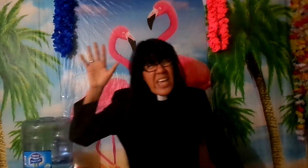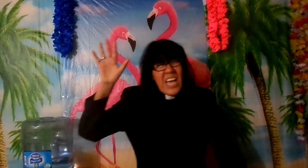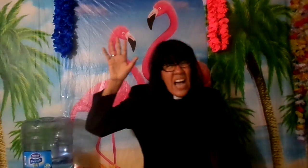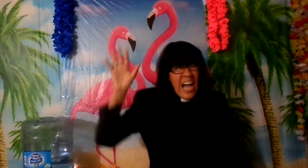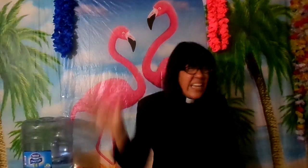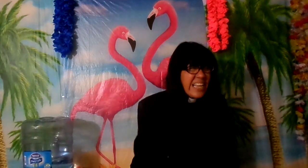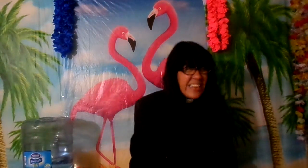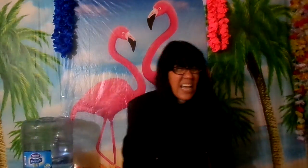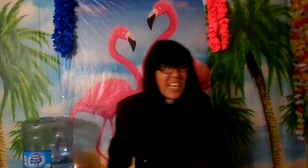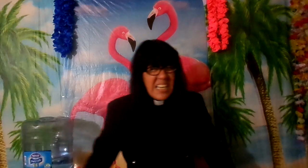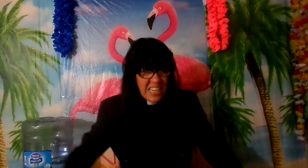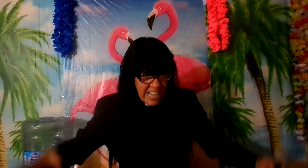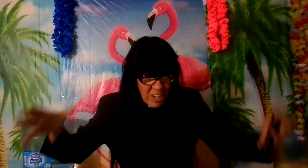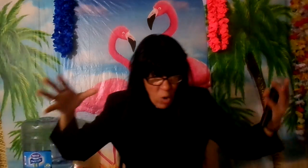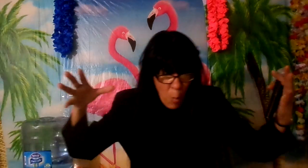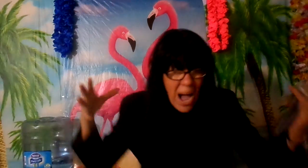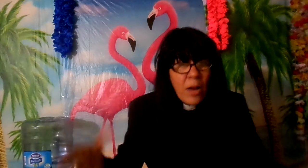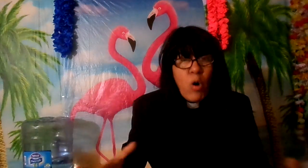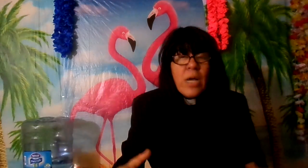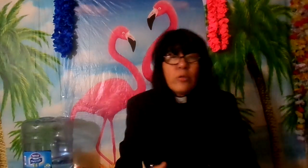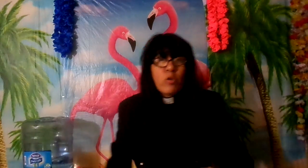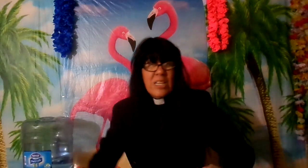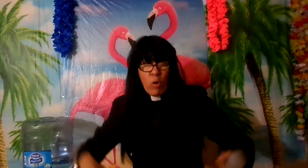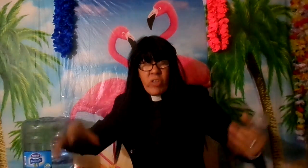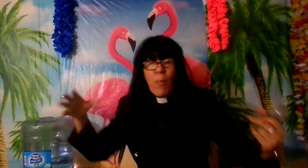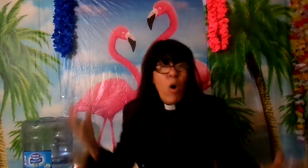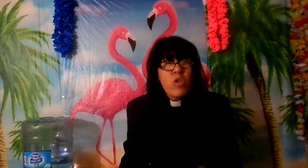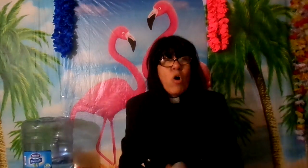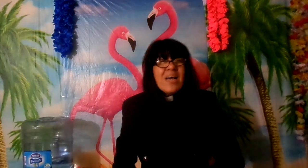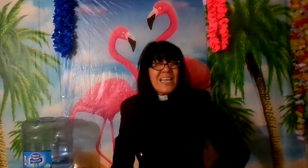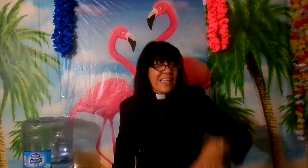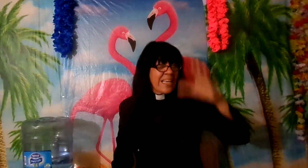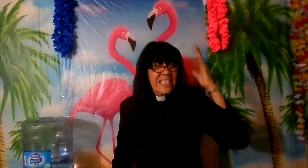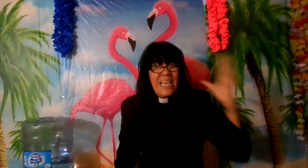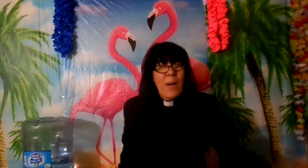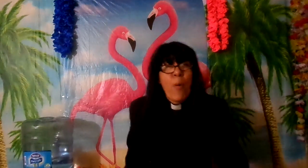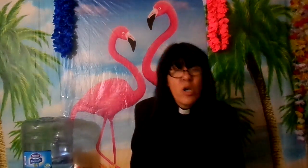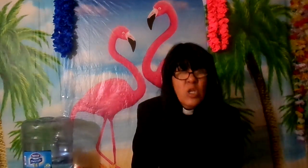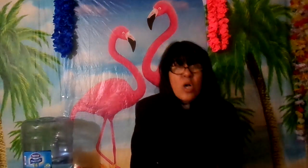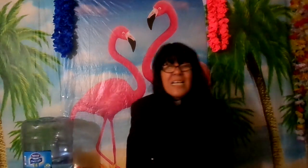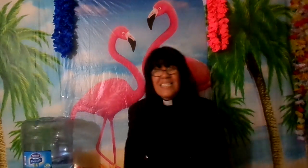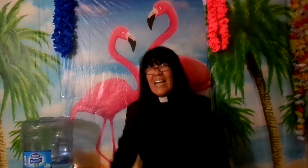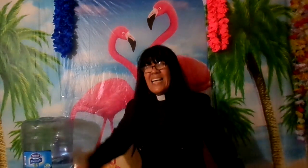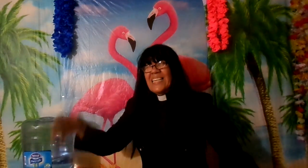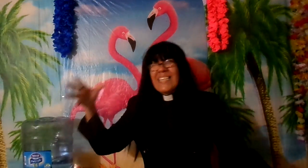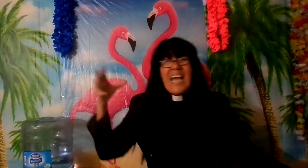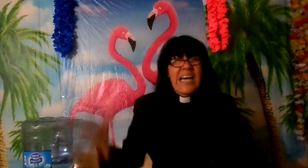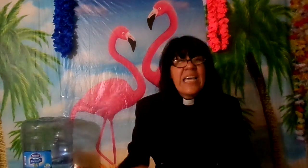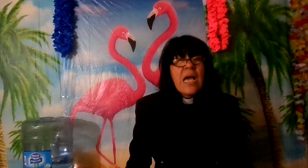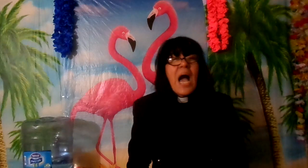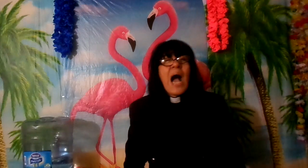ahí está lo malo donde los demonios en ese pozo salen de ahí a